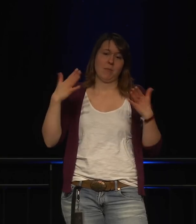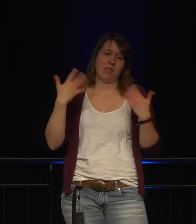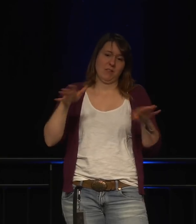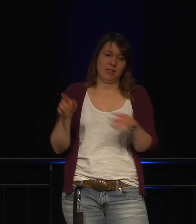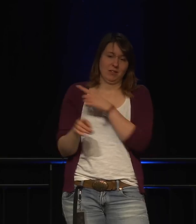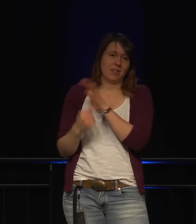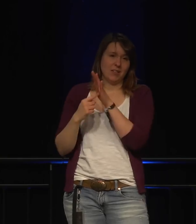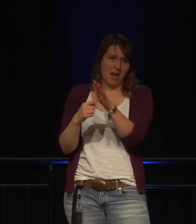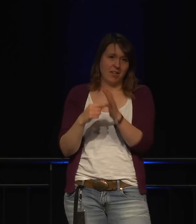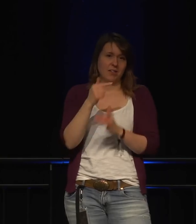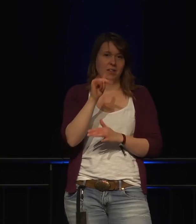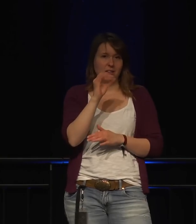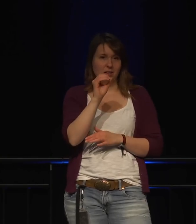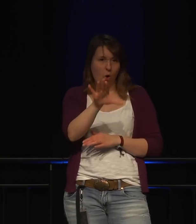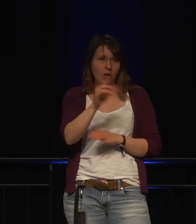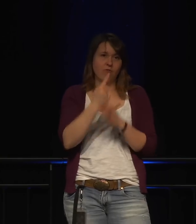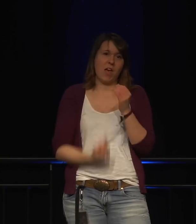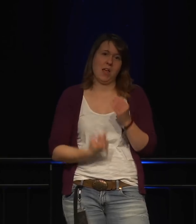Norwegen. Hashtag Toy Fail.